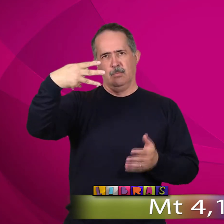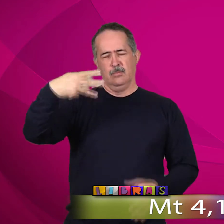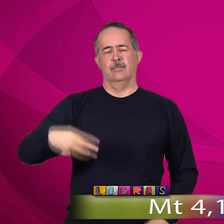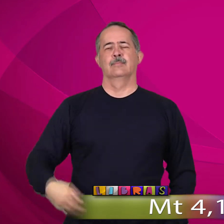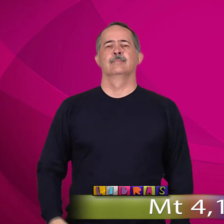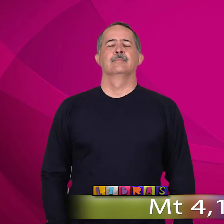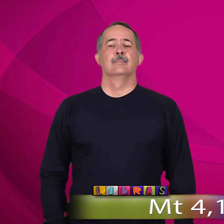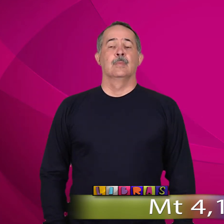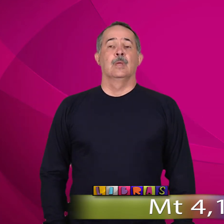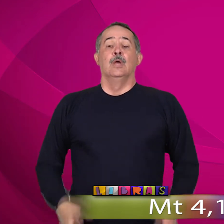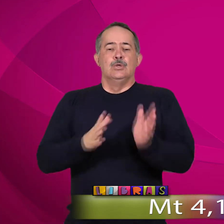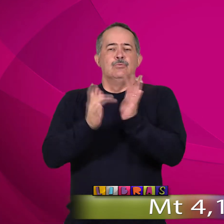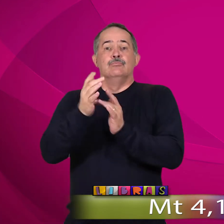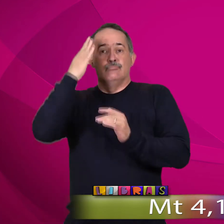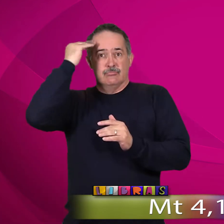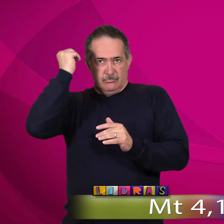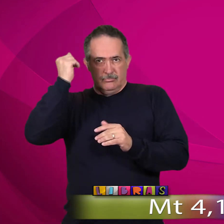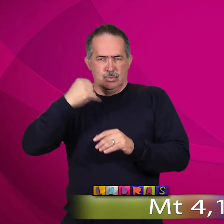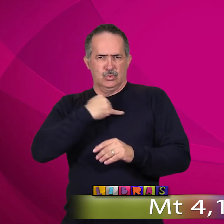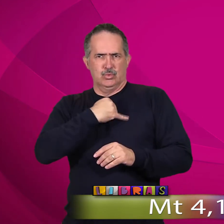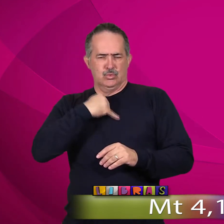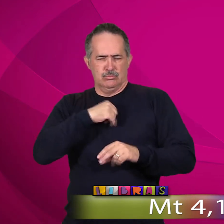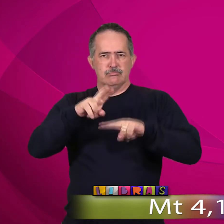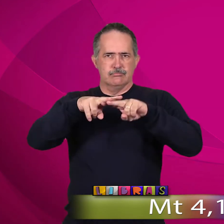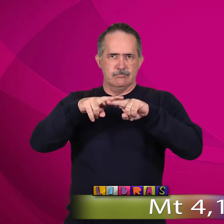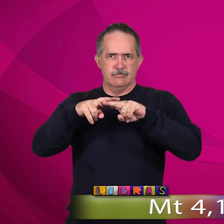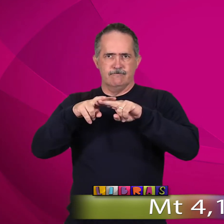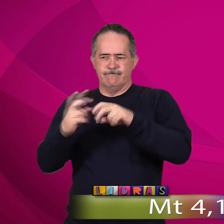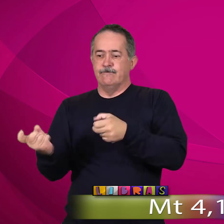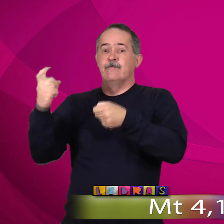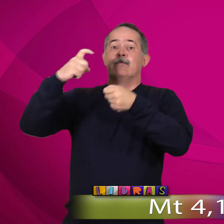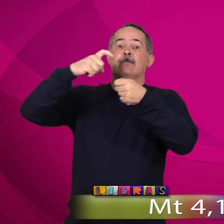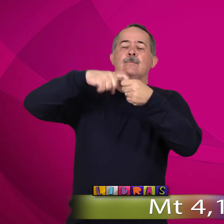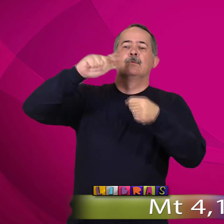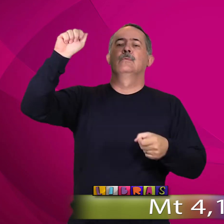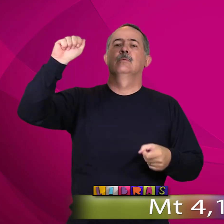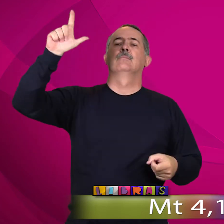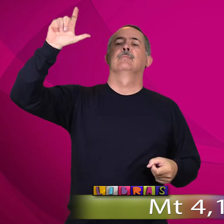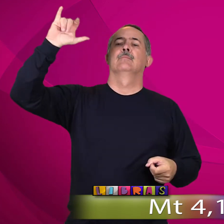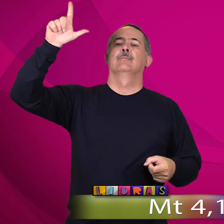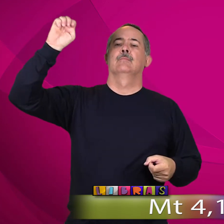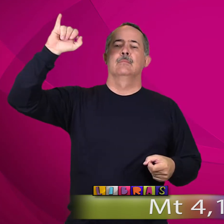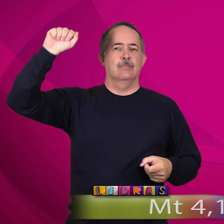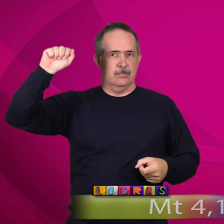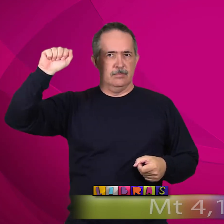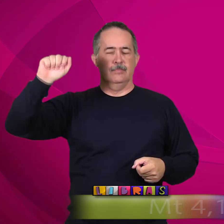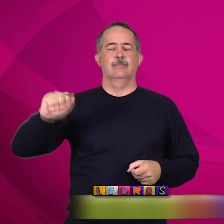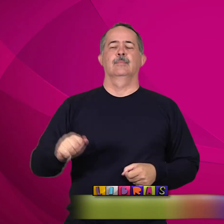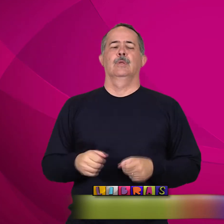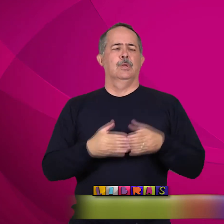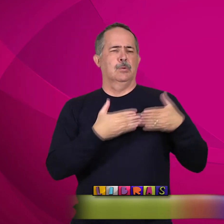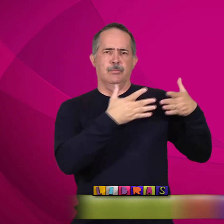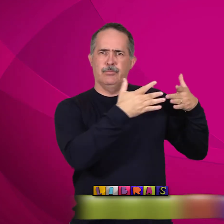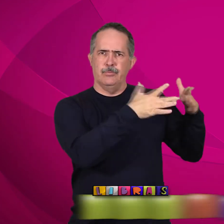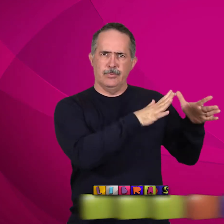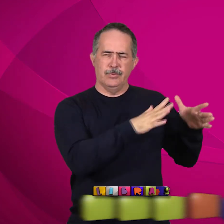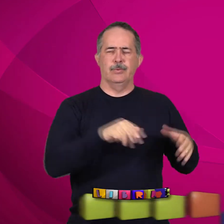versículos 12 a 23. Ao saber que João tinha sido preso, Jesus